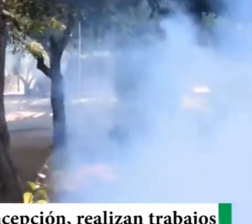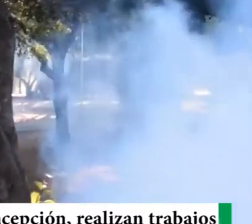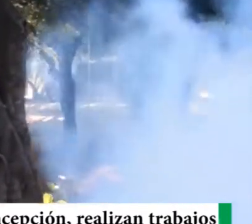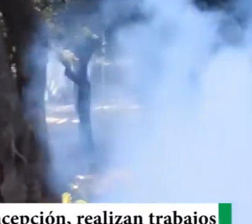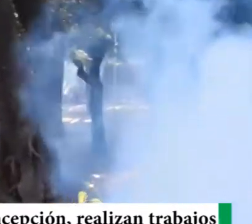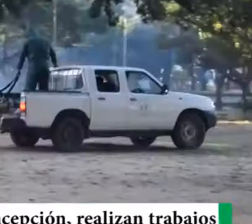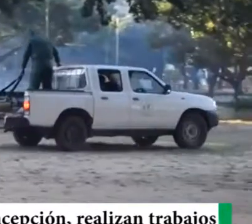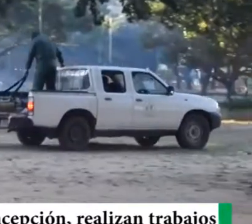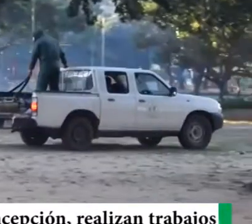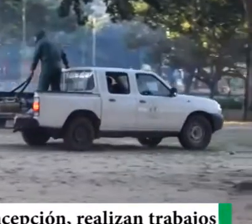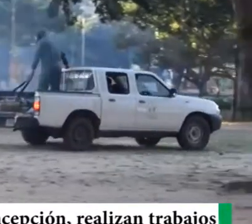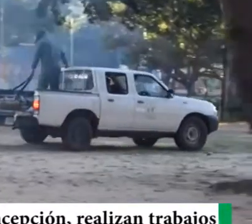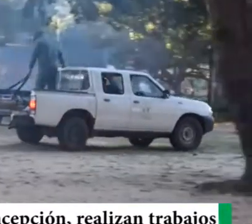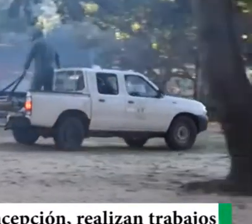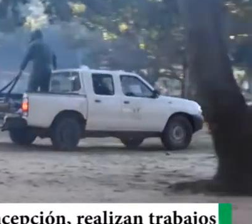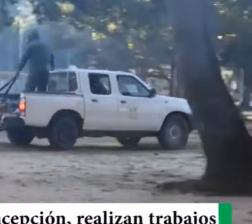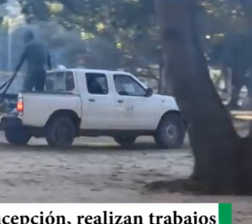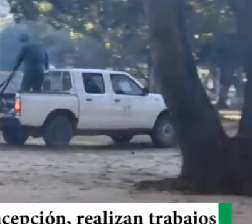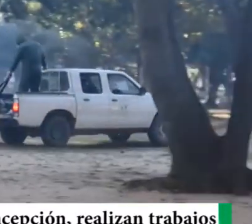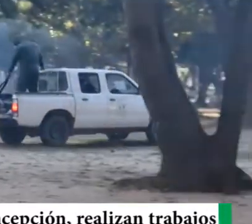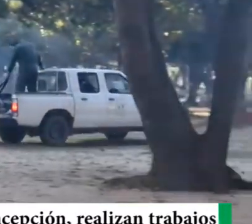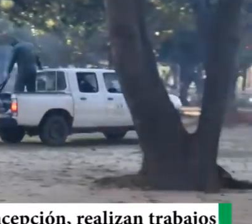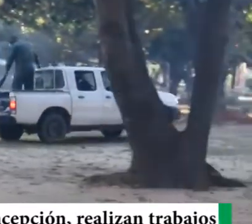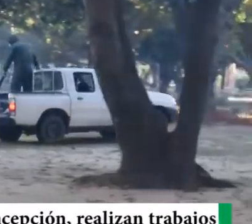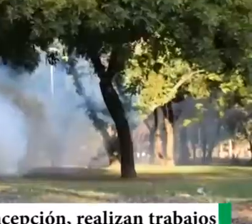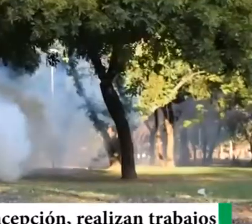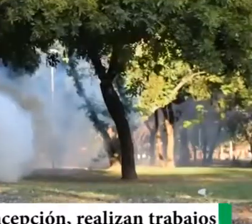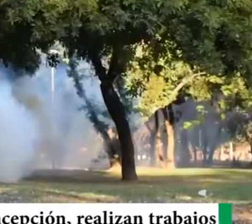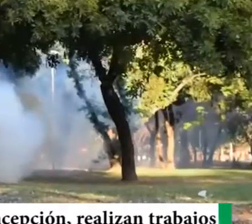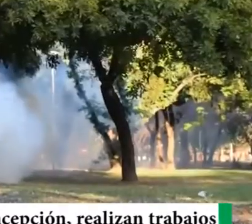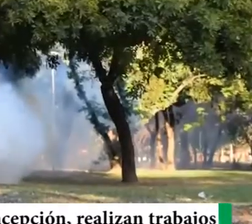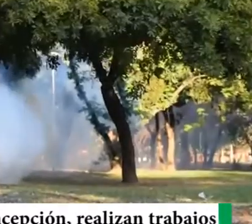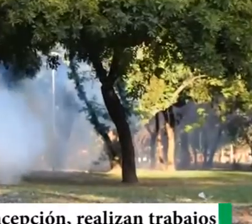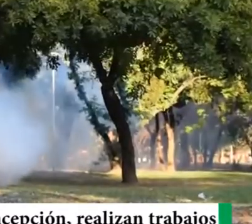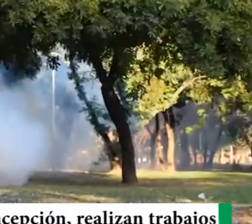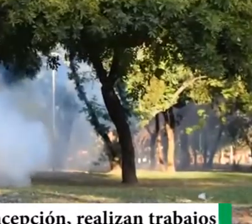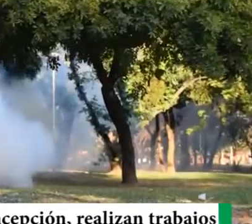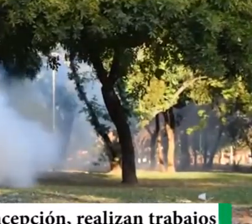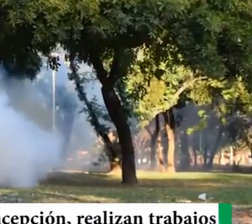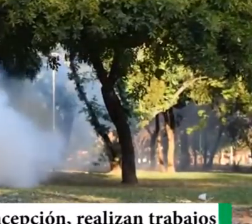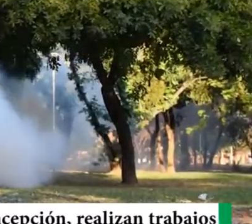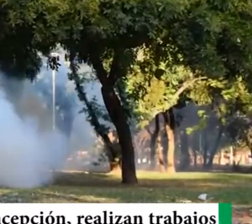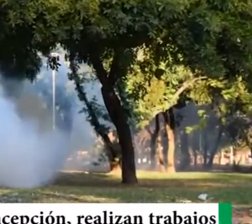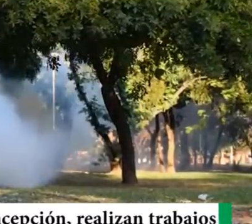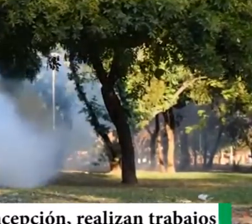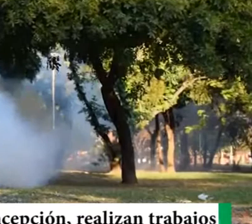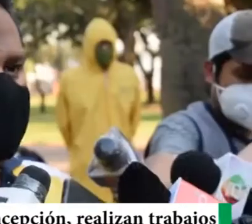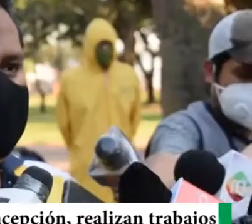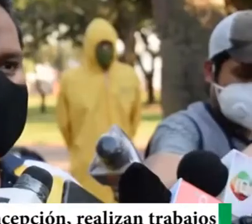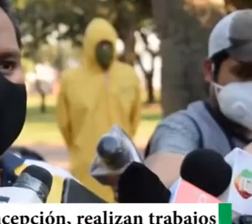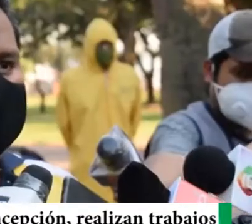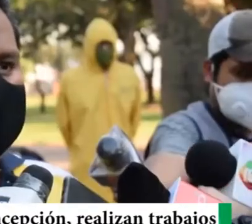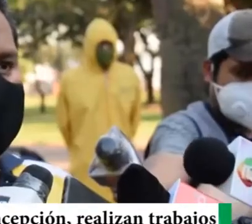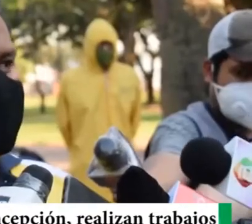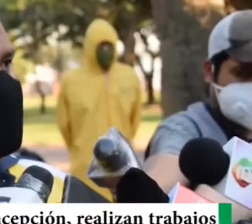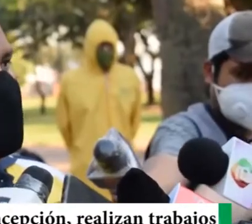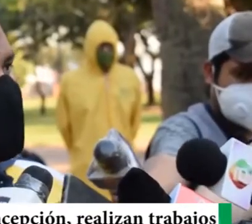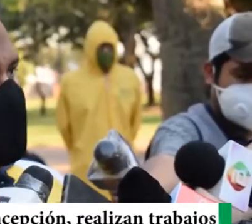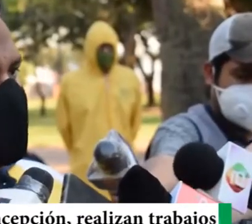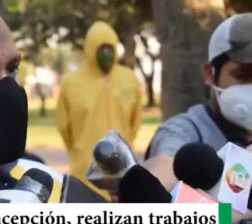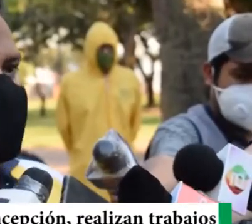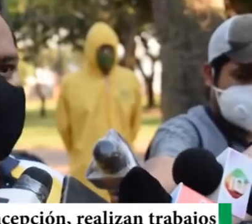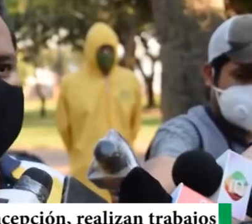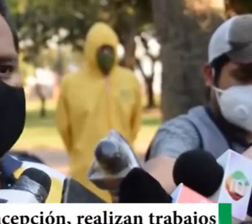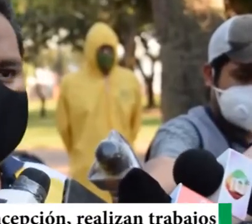momentos, estamos aquí, en el parque urbano, solicitamos, de que en estos días, que no corresponden, no ingresemos, los parques, porque en este caso, hemos evidenciado,